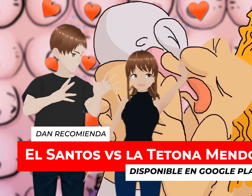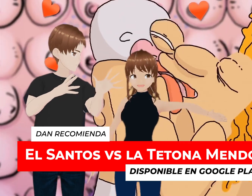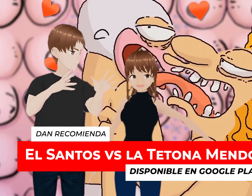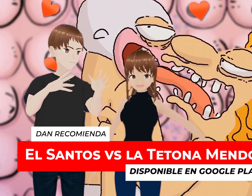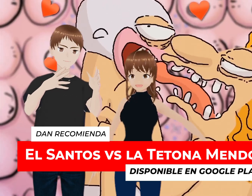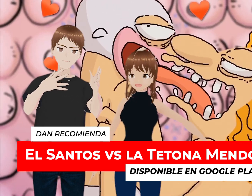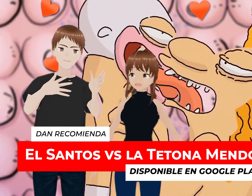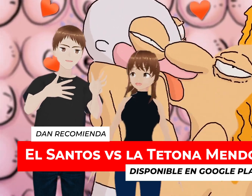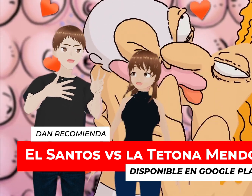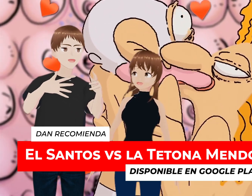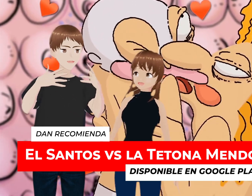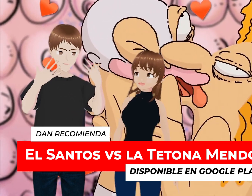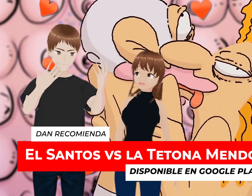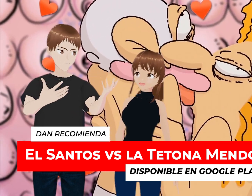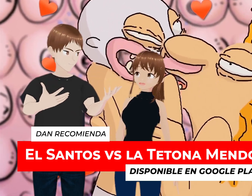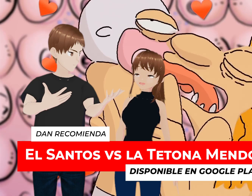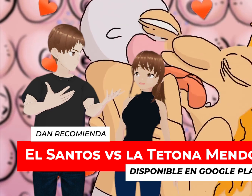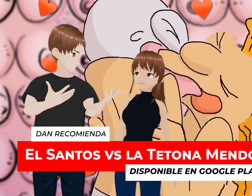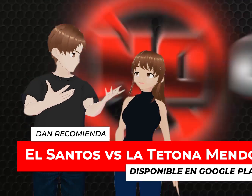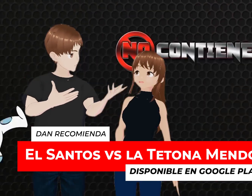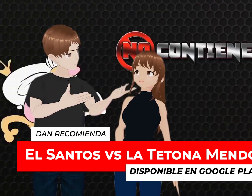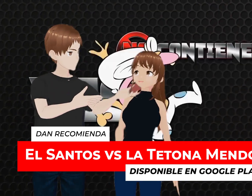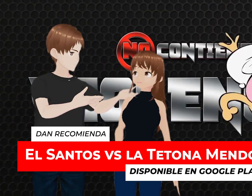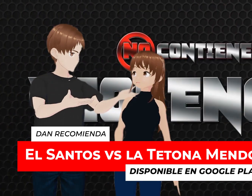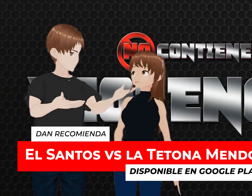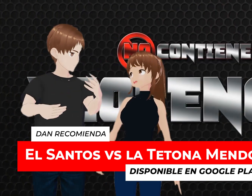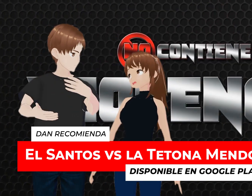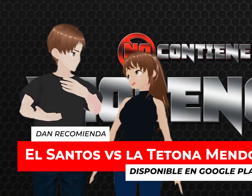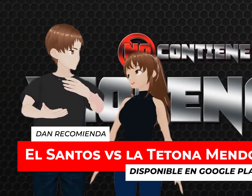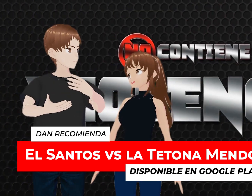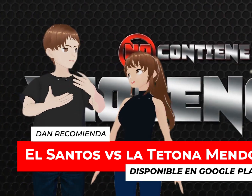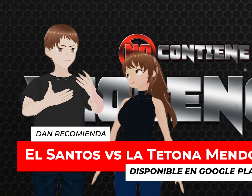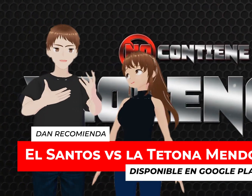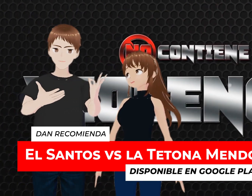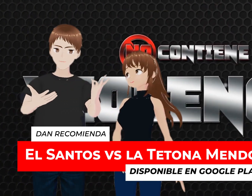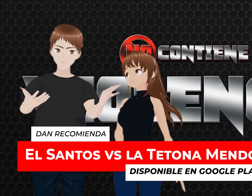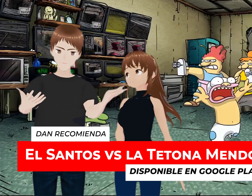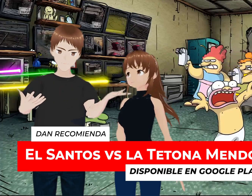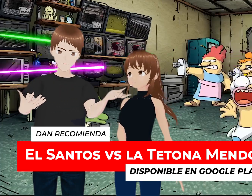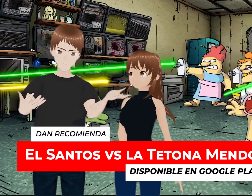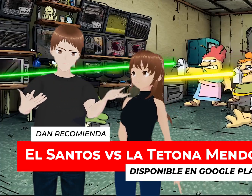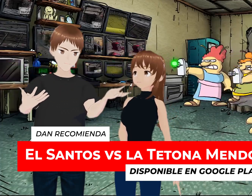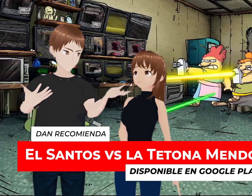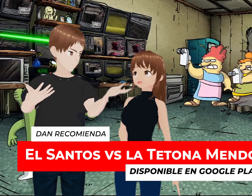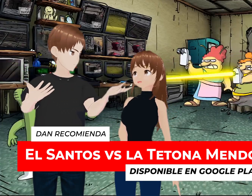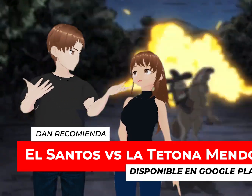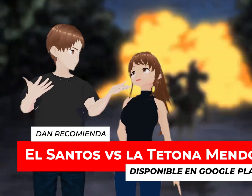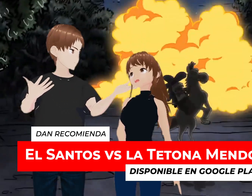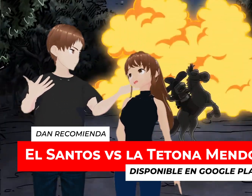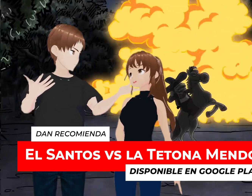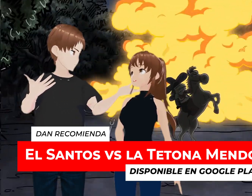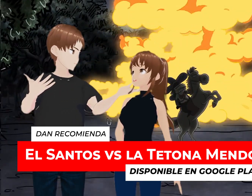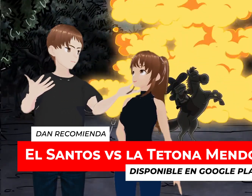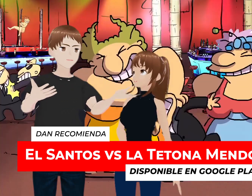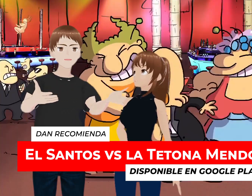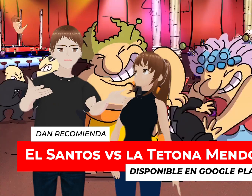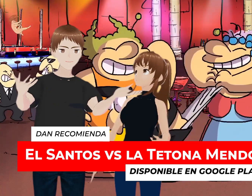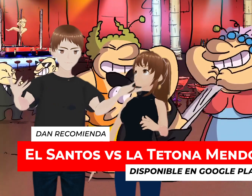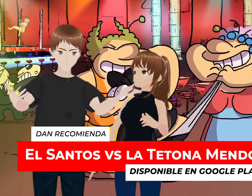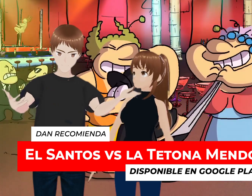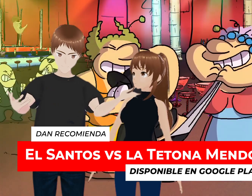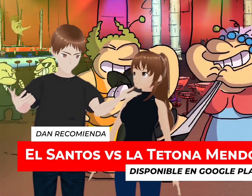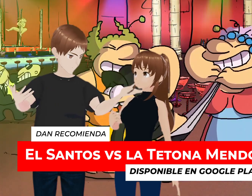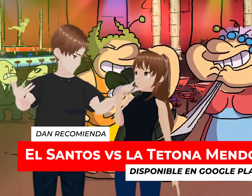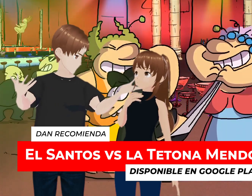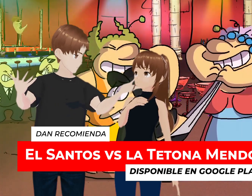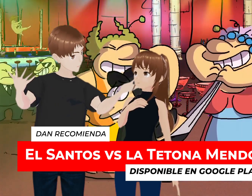Y mucho de lo que se produce Que también lo entiendo Pues tienes que comercializarlo Y pues es para público infantil Por eso es más fácil Que pruebes la película